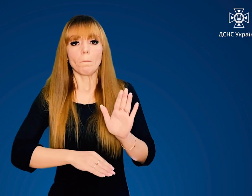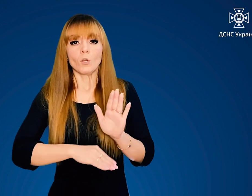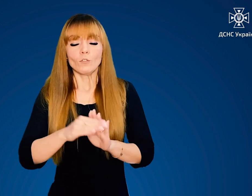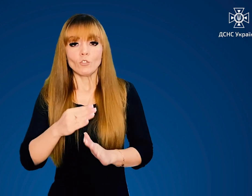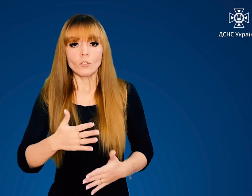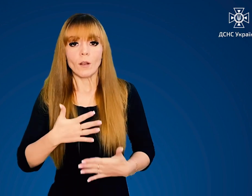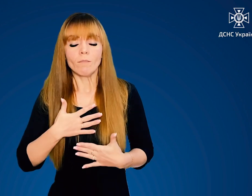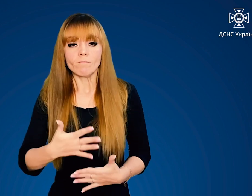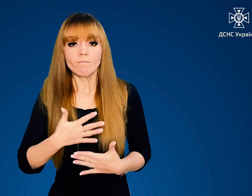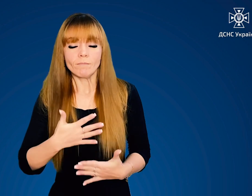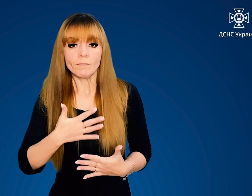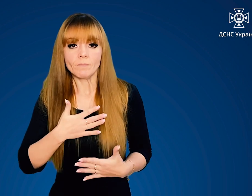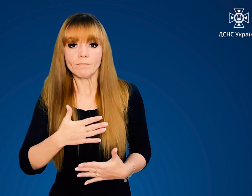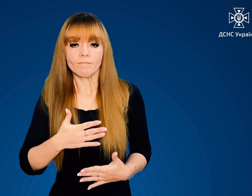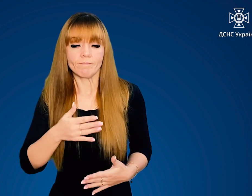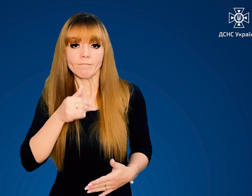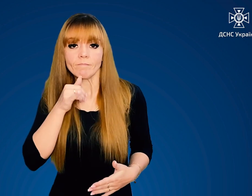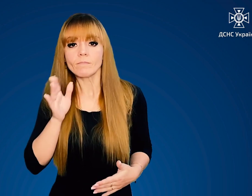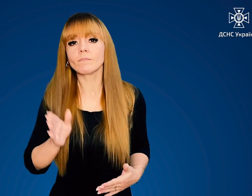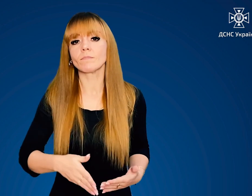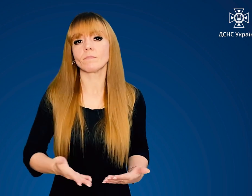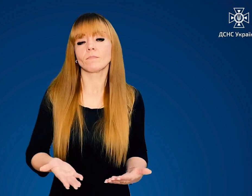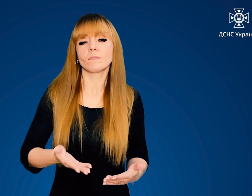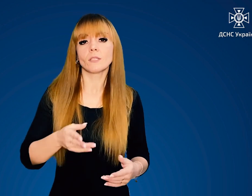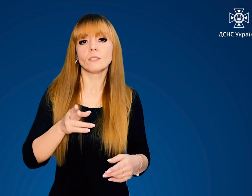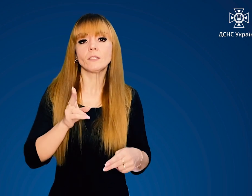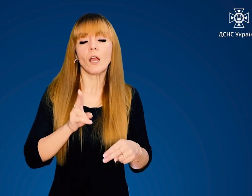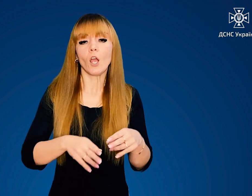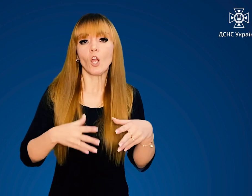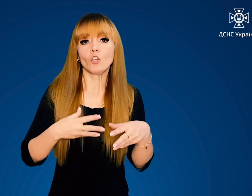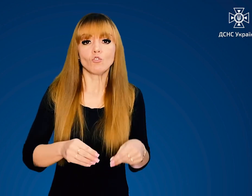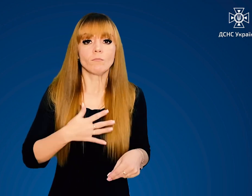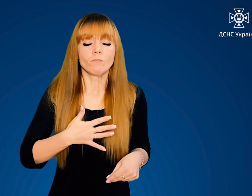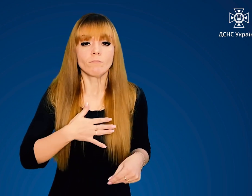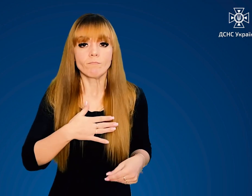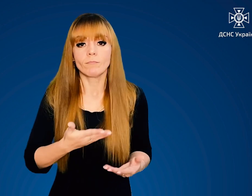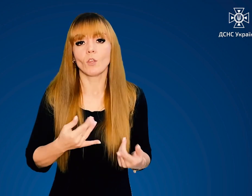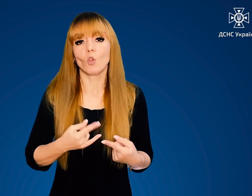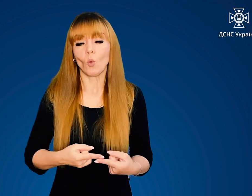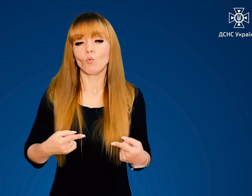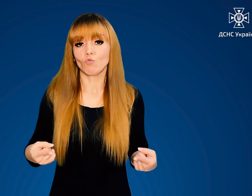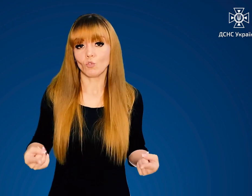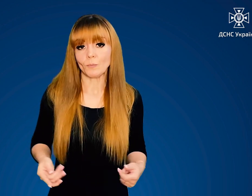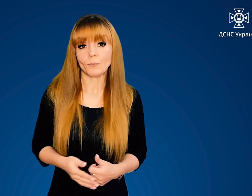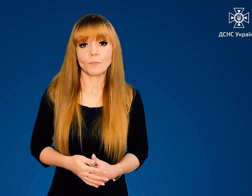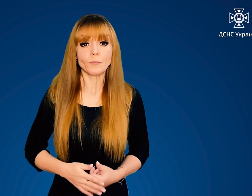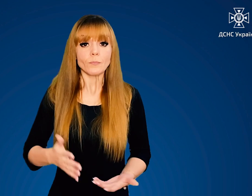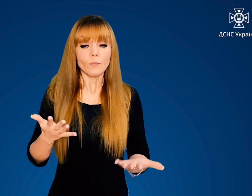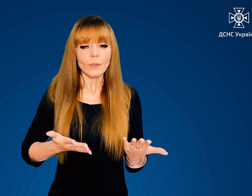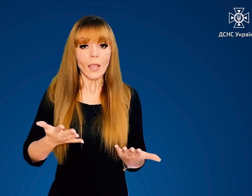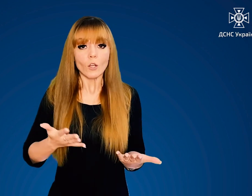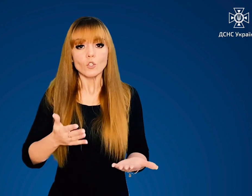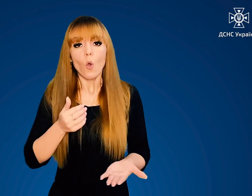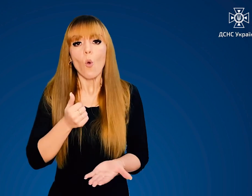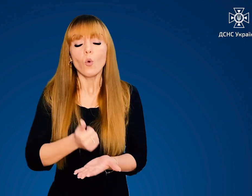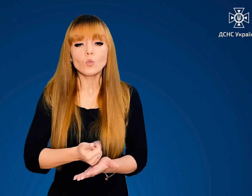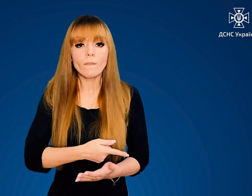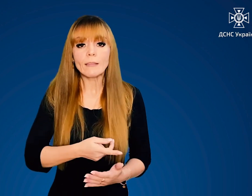підвищено концентрацію шкідливих газів, закінчується повітря тощо. Якщо